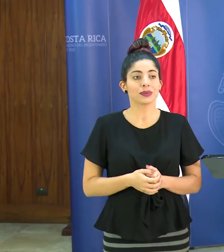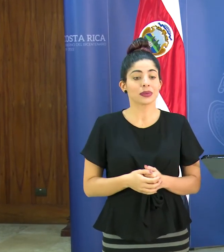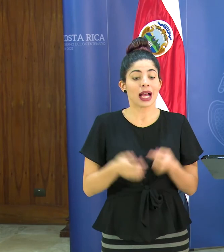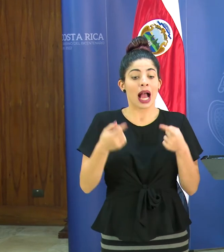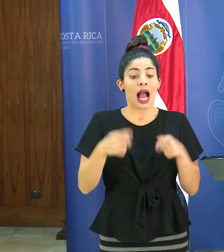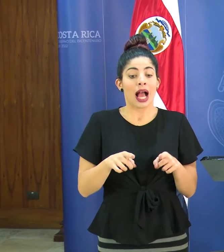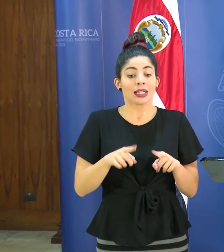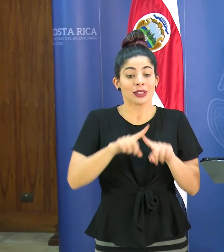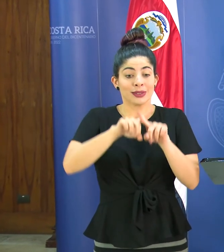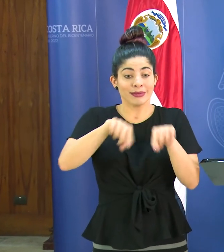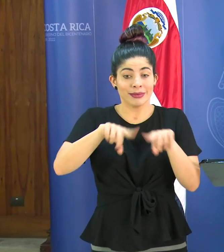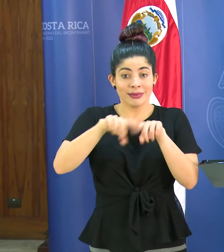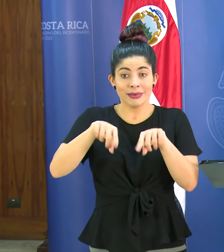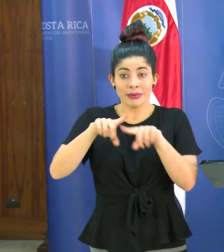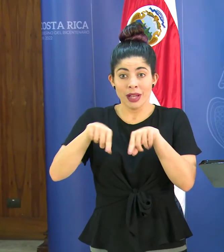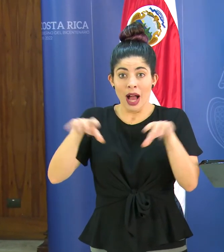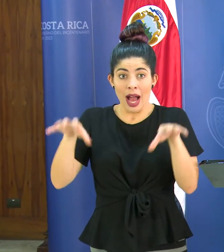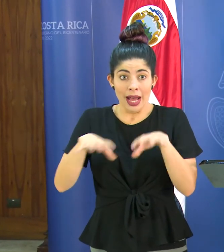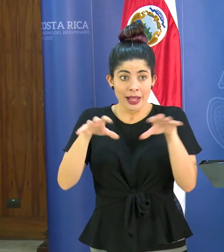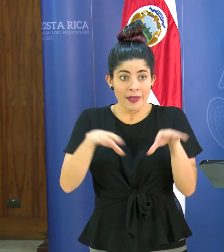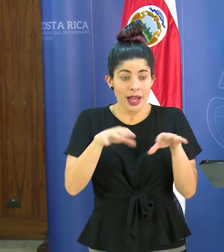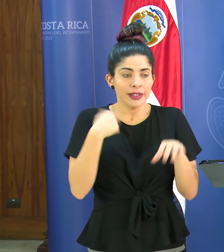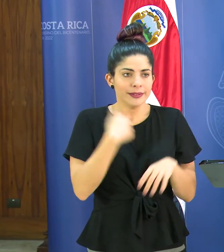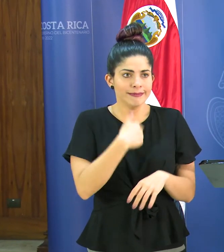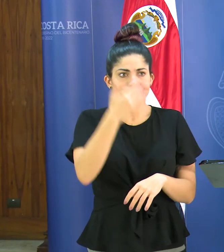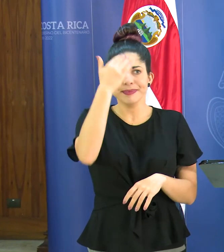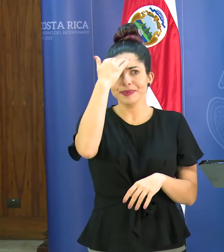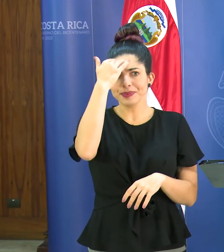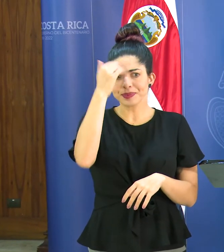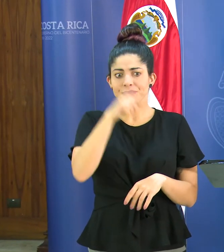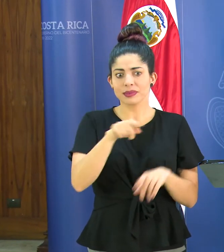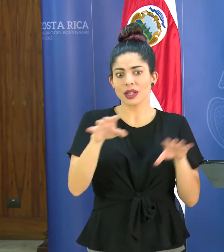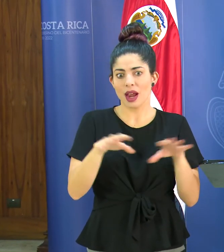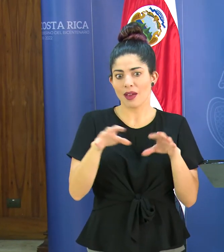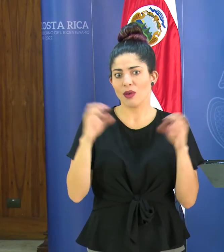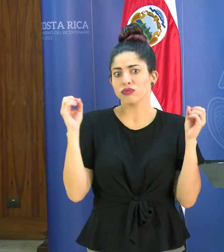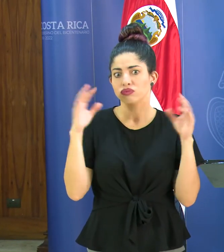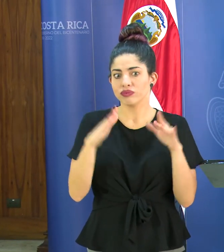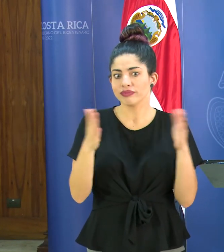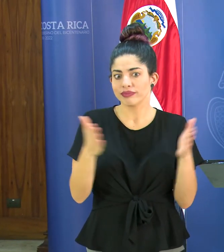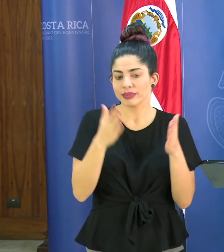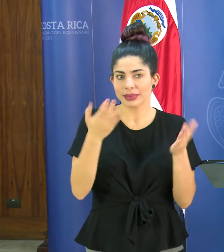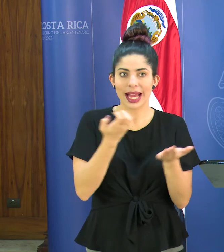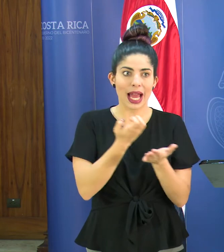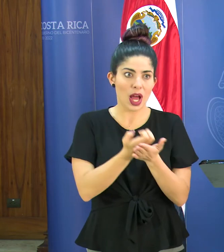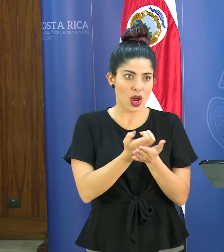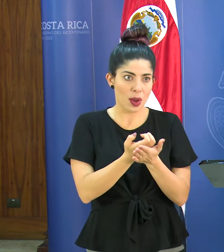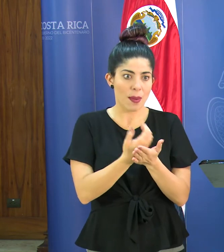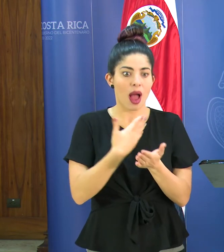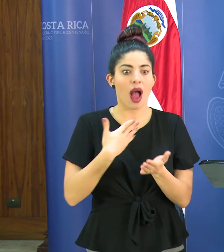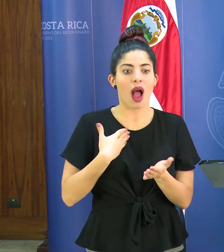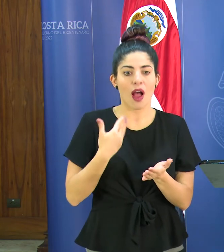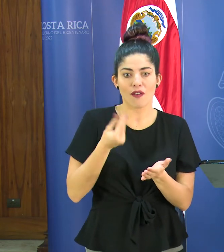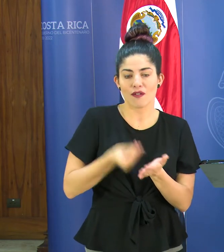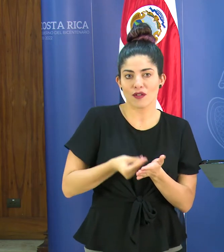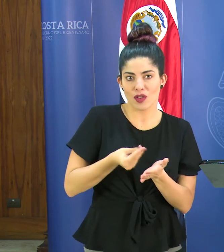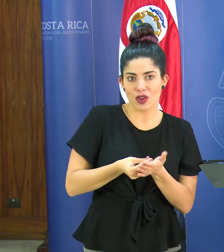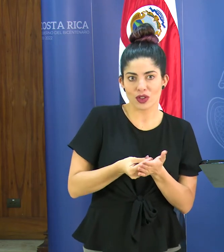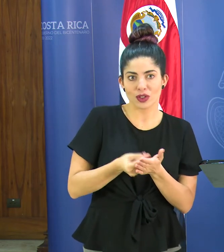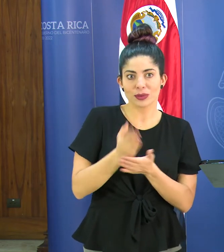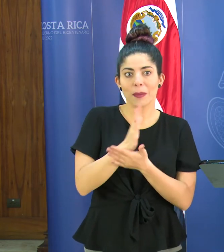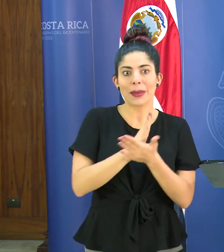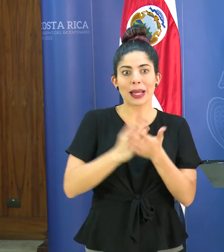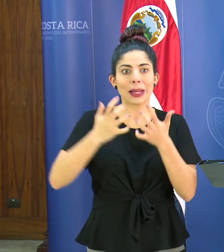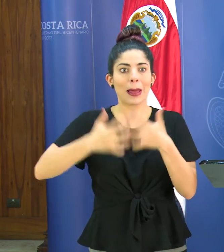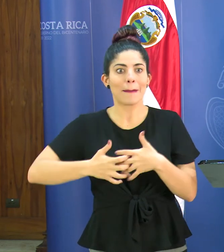caso de la cancelación de todos estos eventos que sabemos que generan movilidad económica hay recursos de parte de